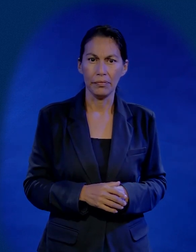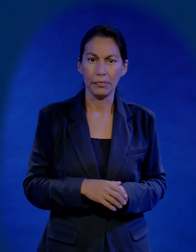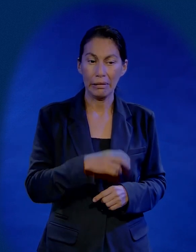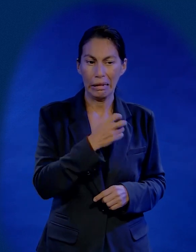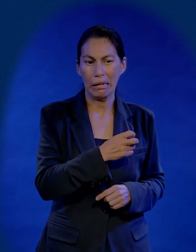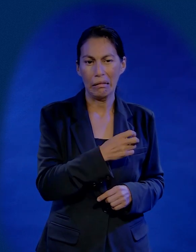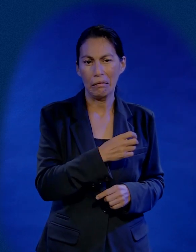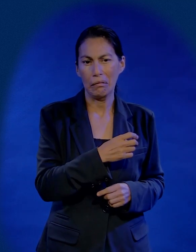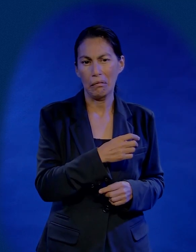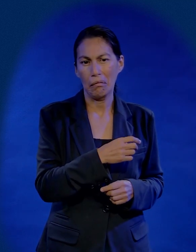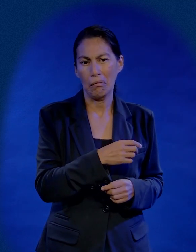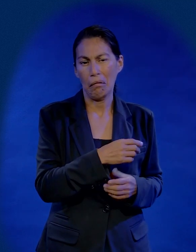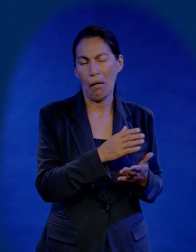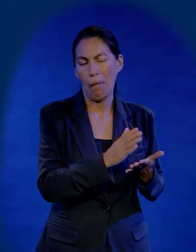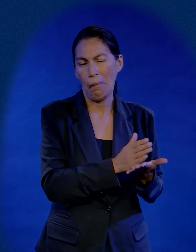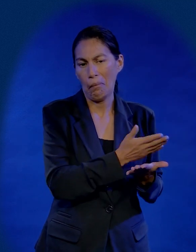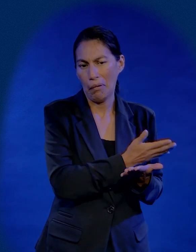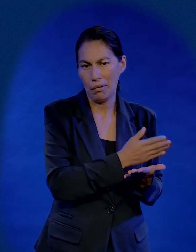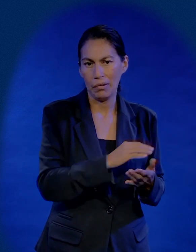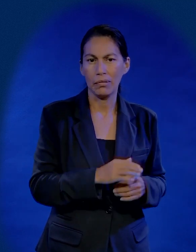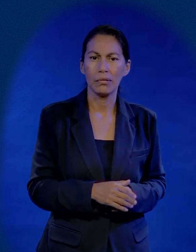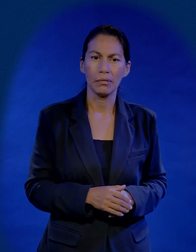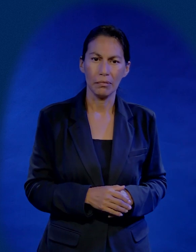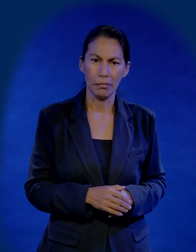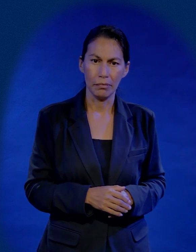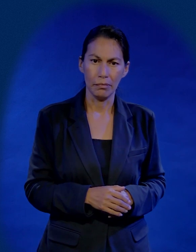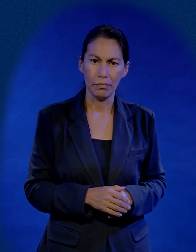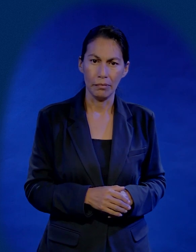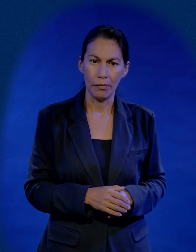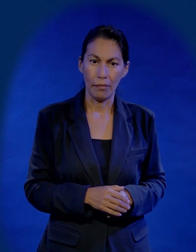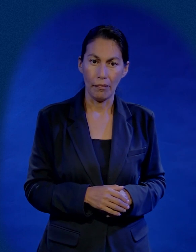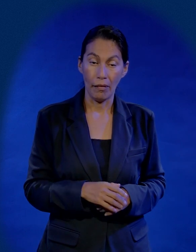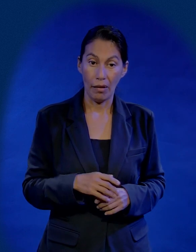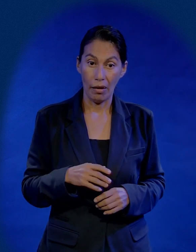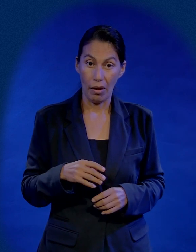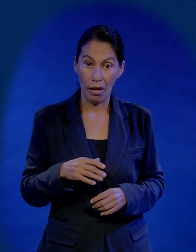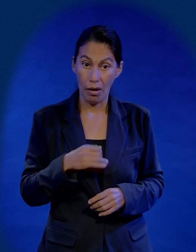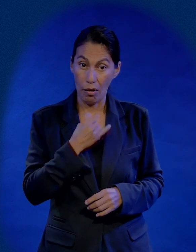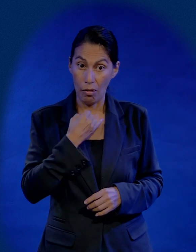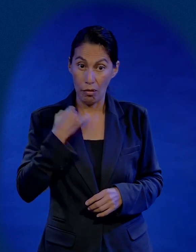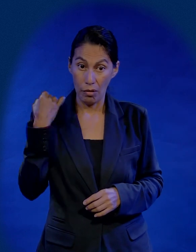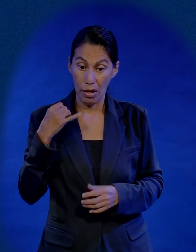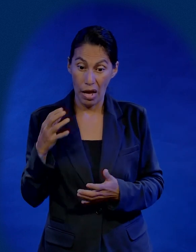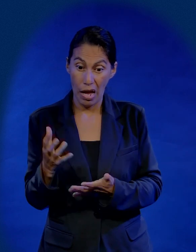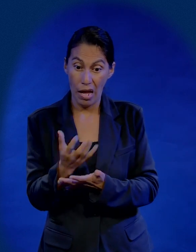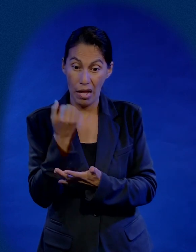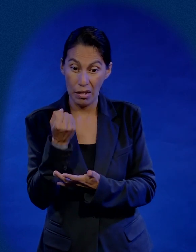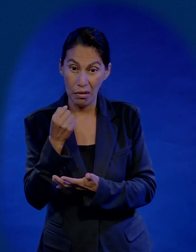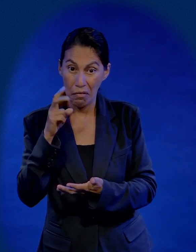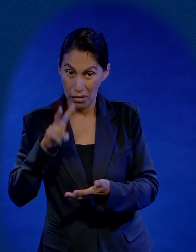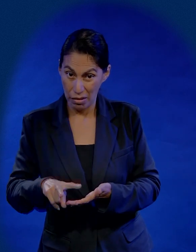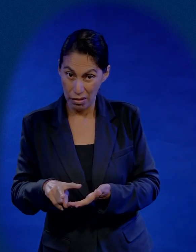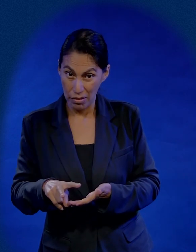Esto era un negocio extra para él. La verdadera ganancia de Judas estaba en otro lado.